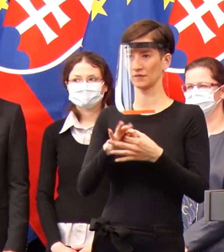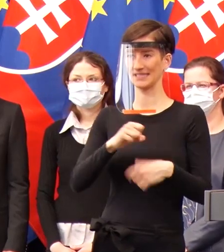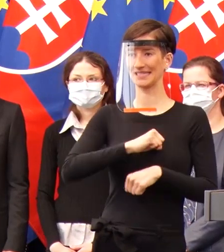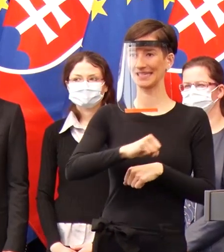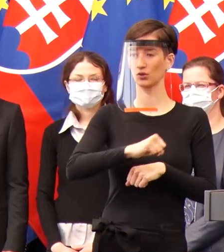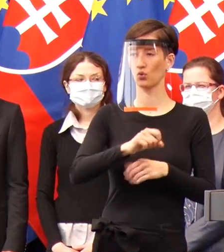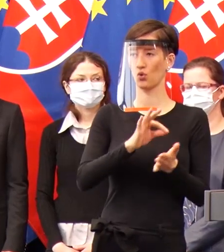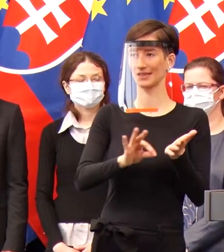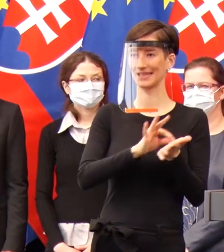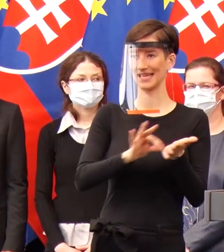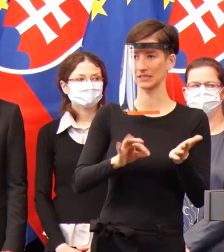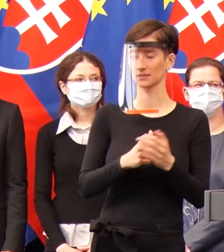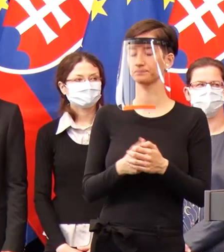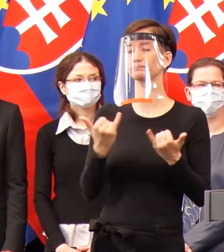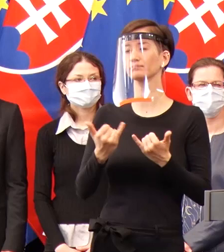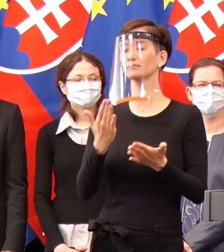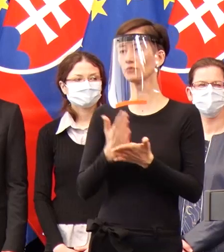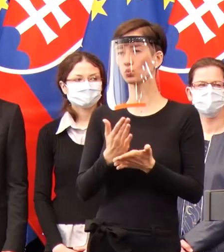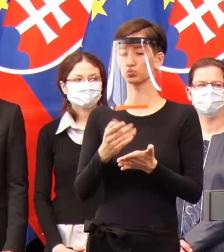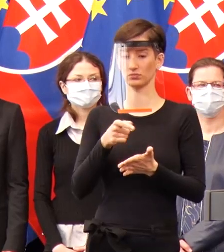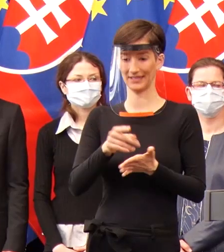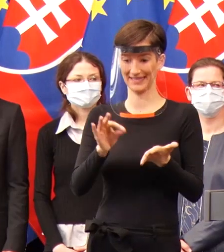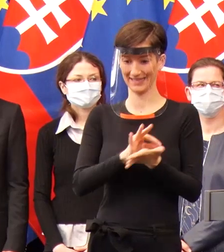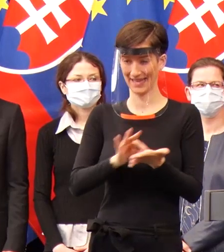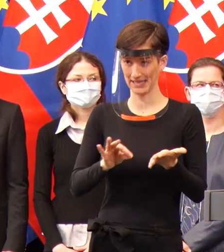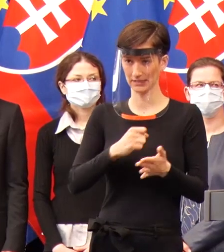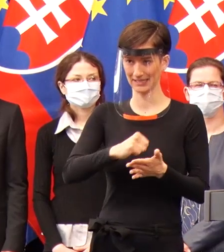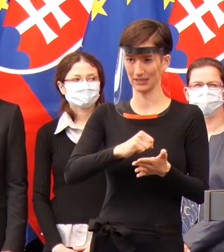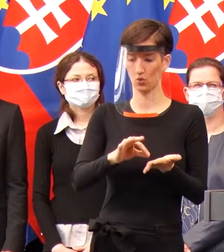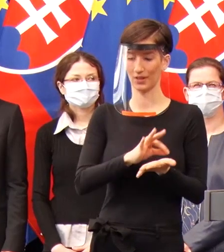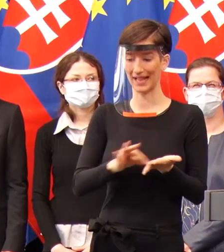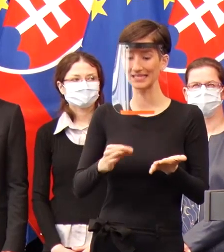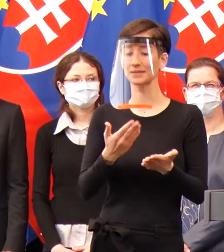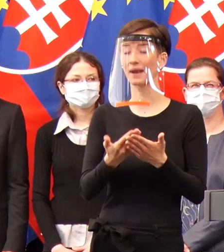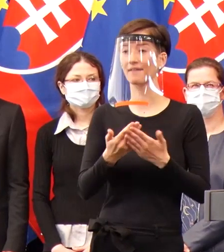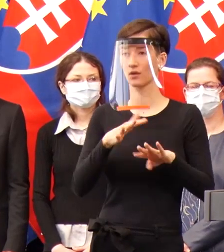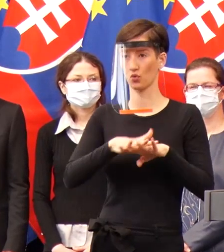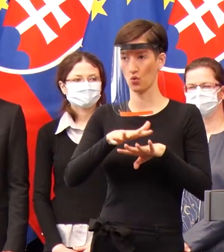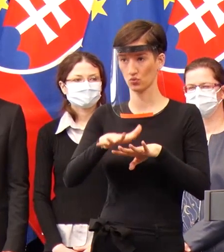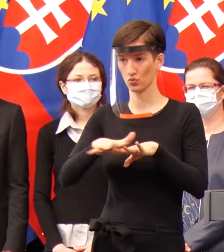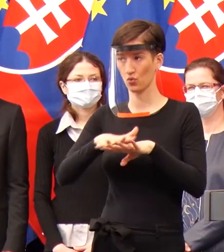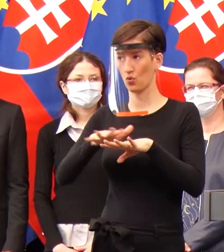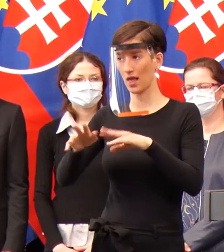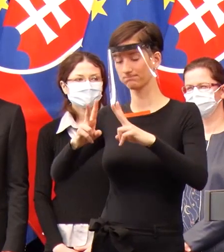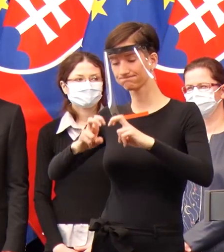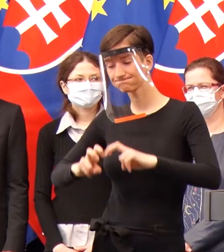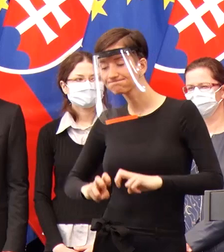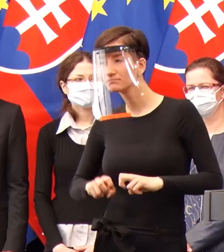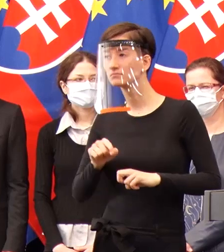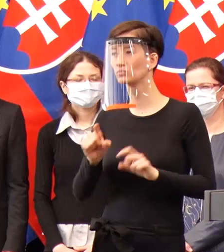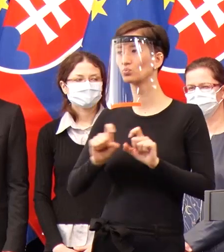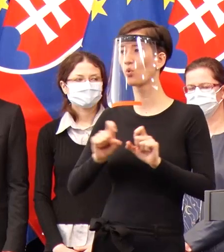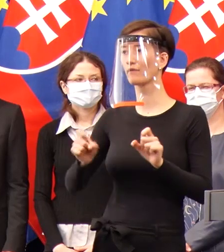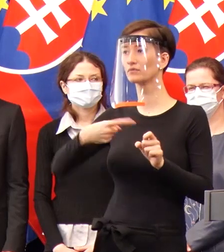Momentálne prebieha testovanie týchto rýchlotestov. To tiež nie je jednoduchá záležitosť, pretože my musíme vedieť, či tie testy sú vôbec